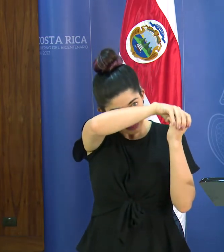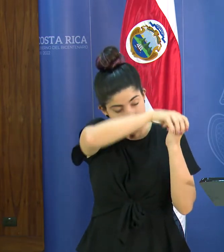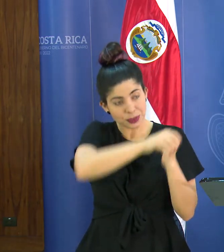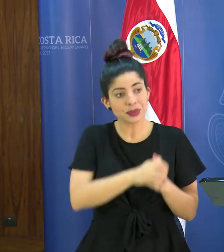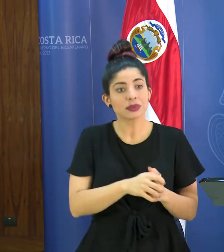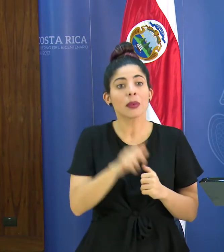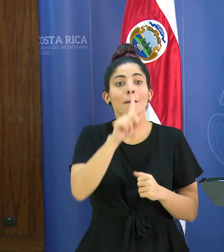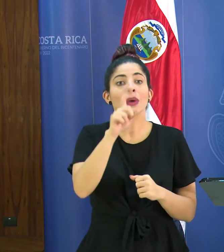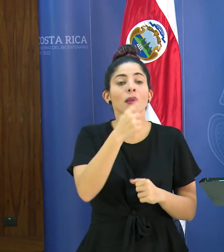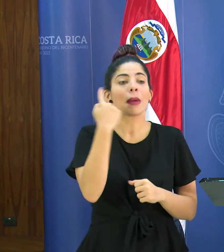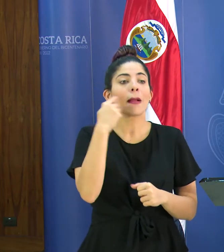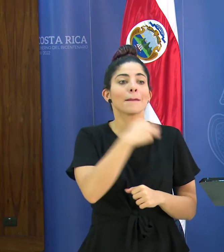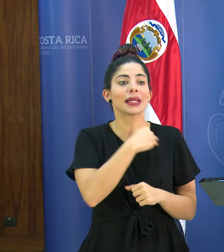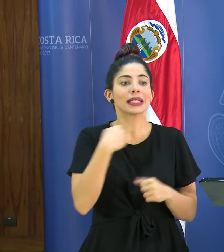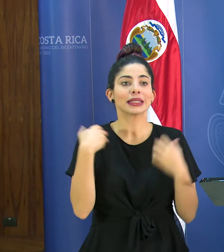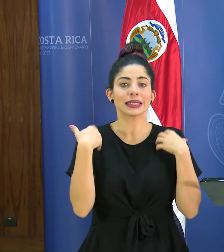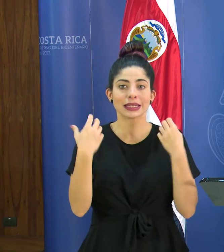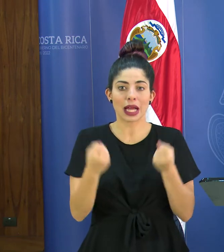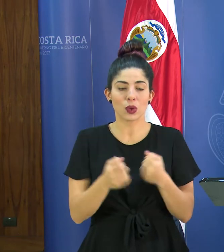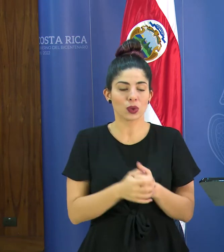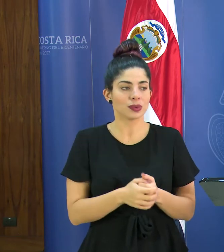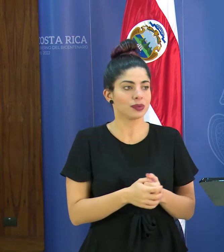para el señor Ministro de Salud